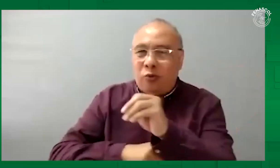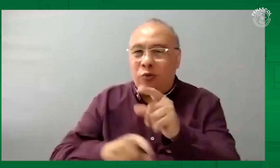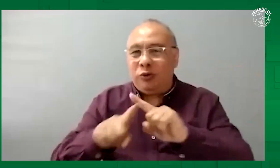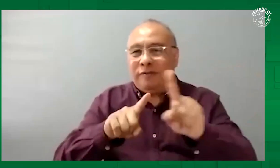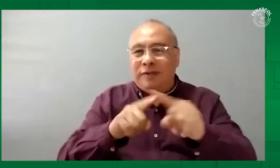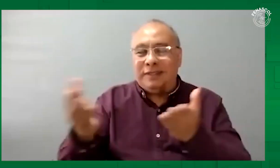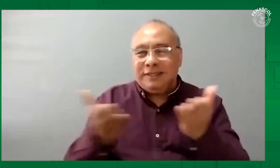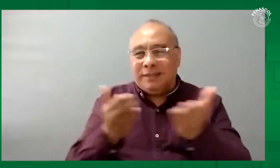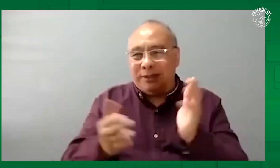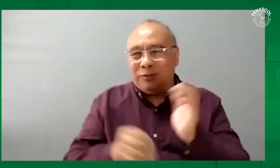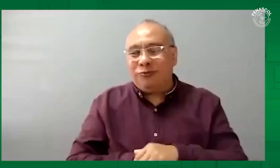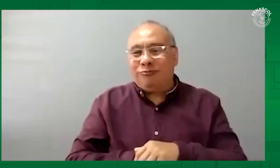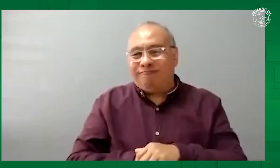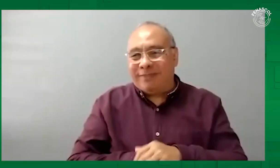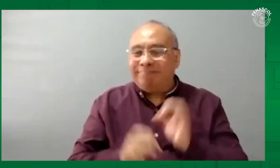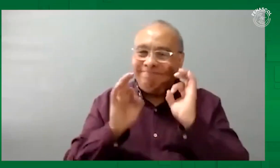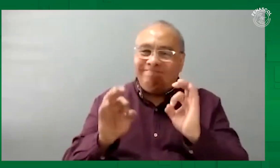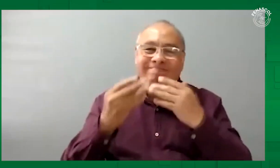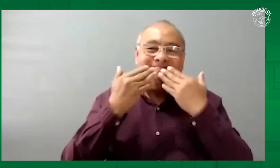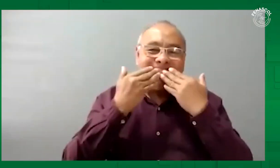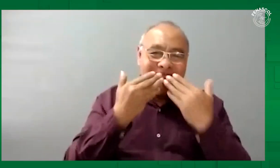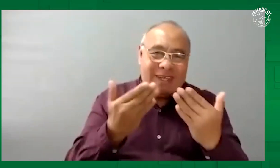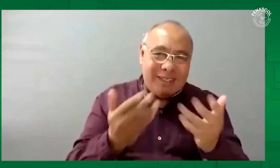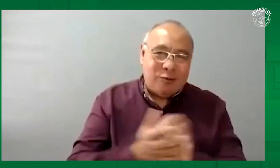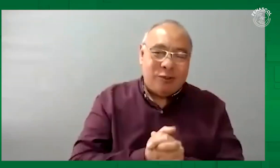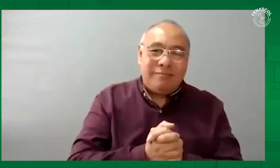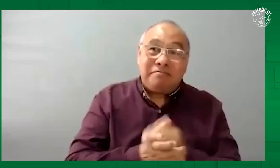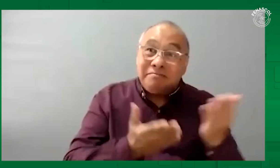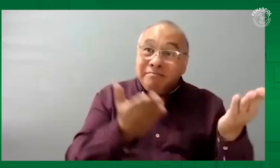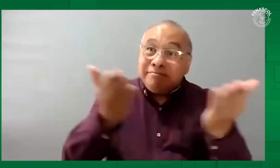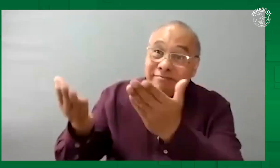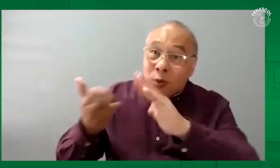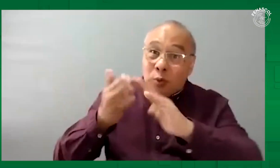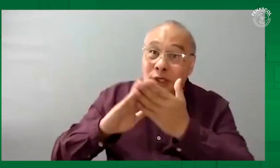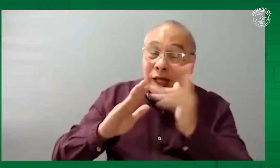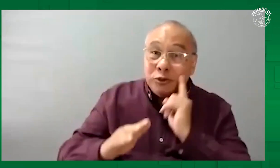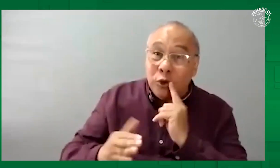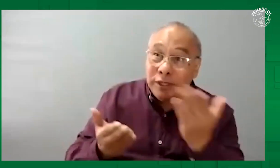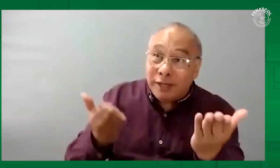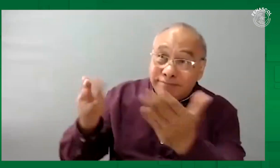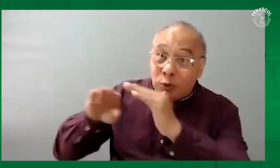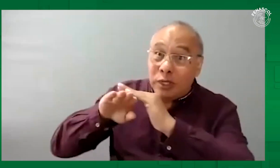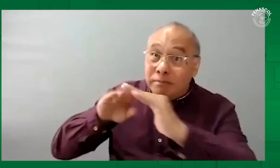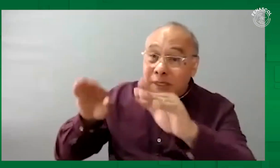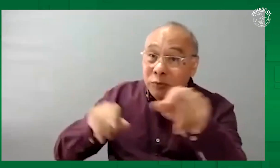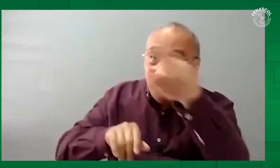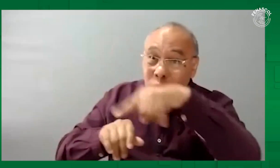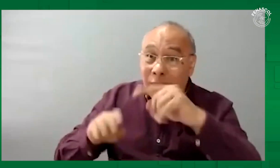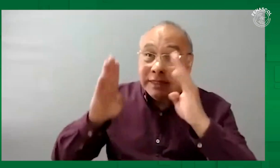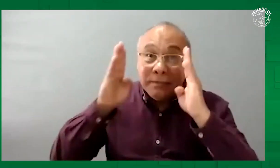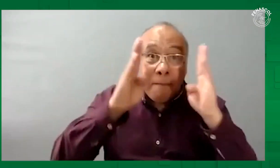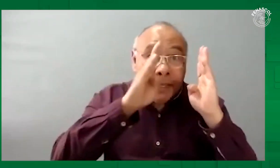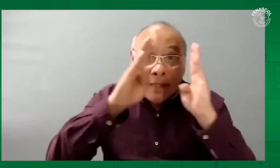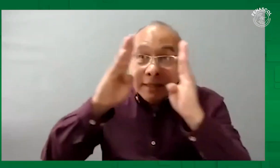el proceso de inclusión y de accesibilidad en los diferentes entornos, contando con este servicio. Muchísimas gracias, entonces, ustedes,